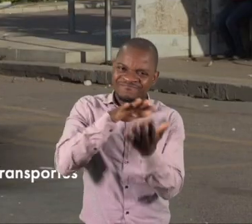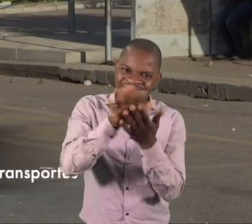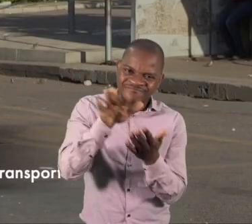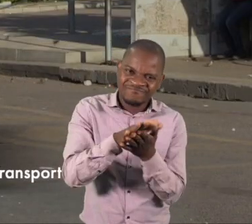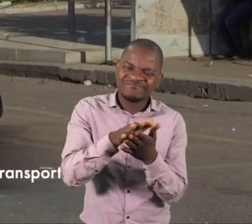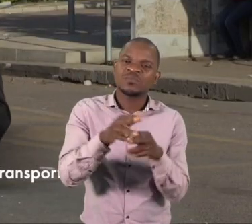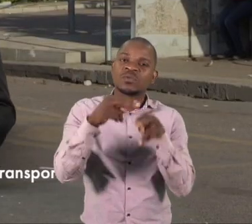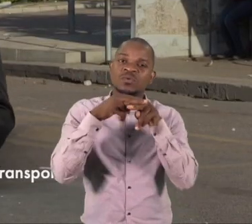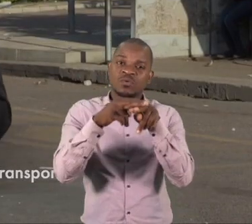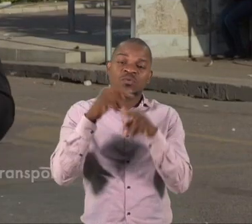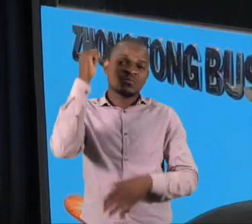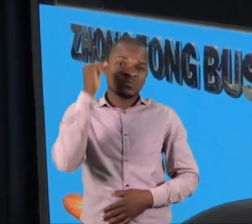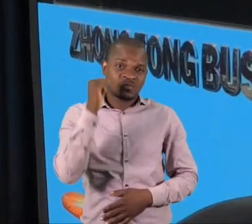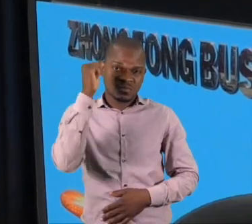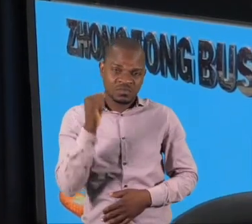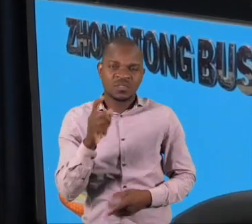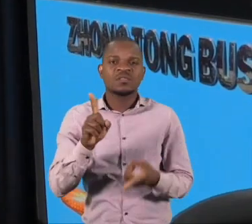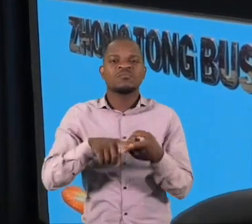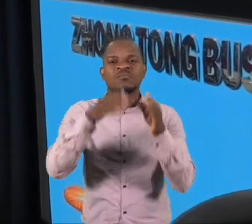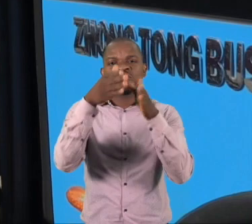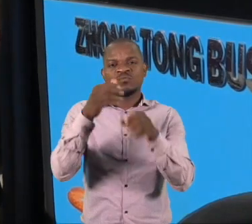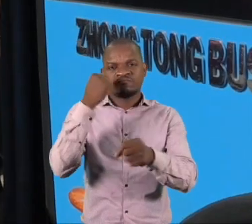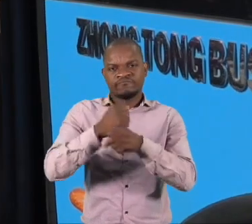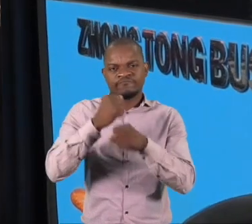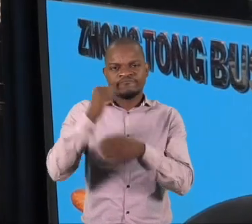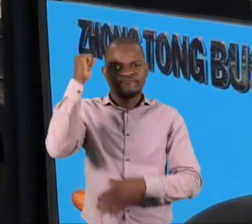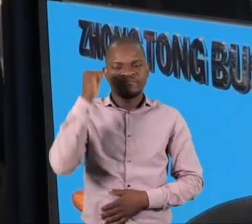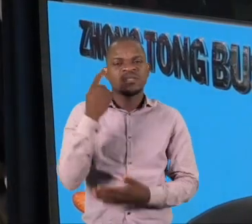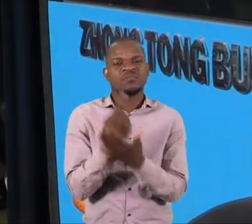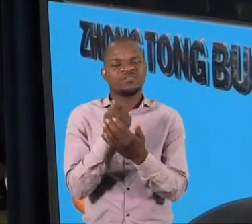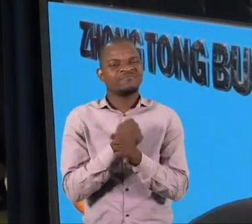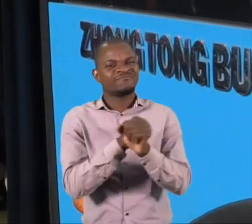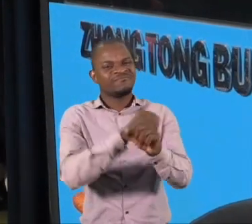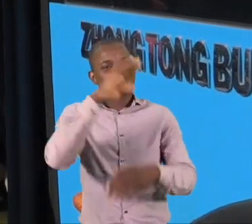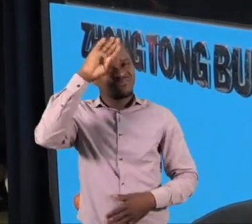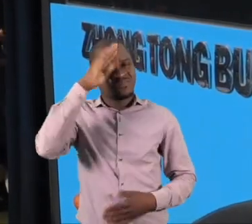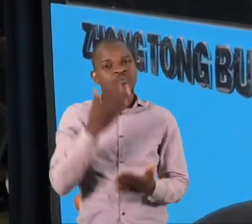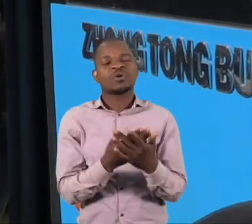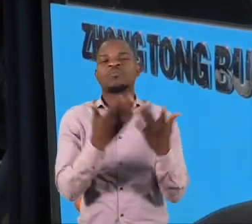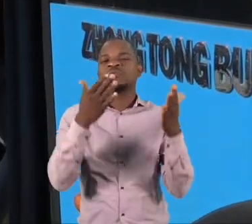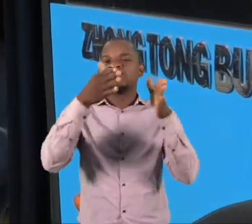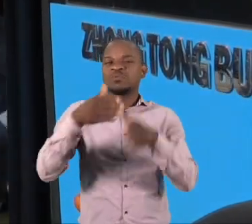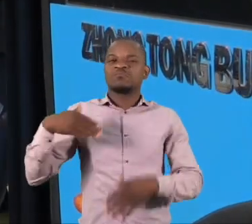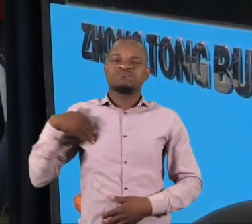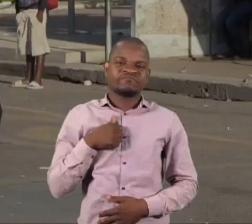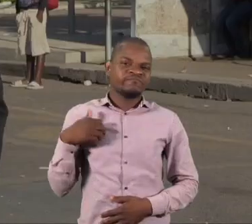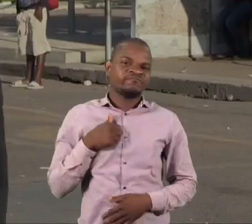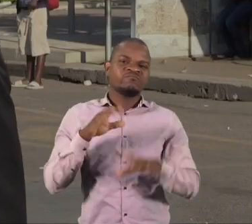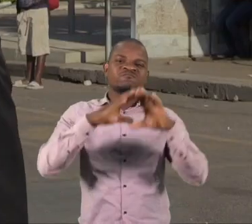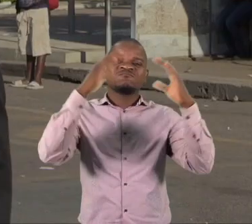Apelamos a todos quanto viajam nos autocars e os que trabalham nos autocars para prevenir esta doença que está a acabar com as